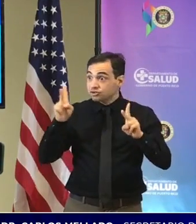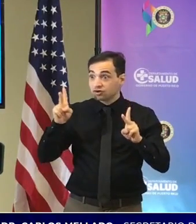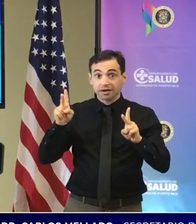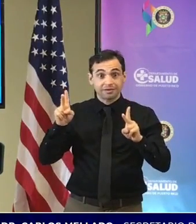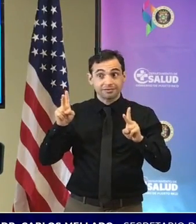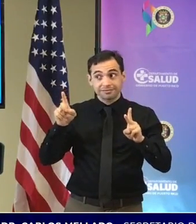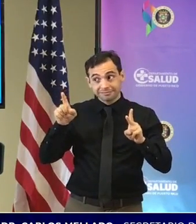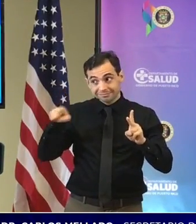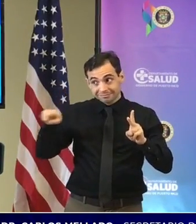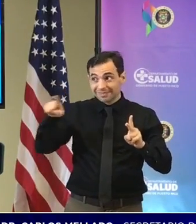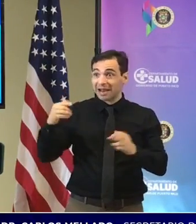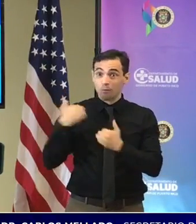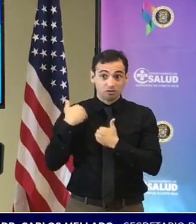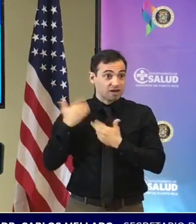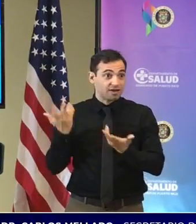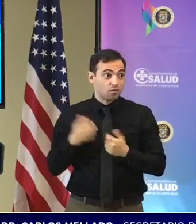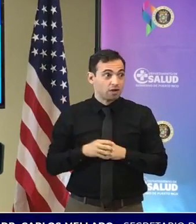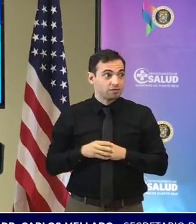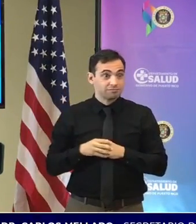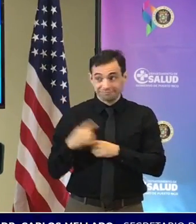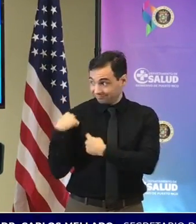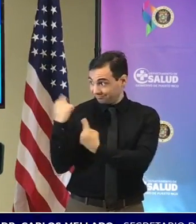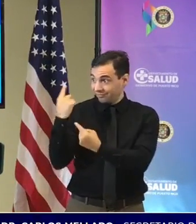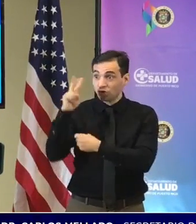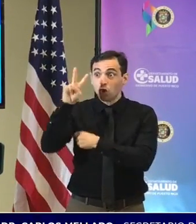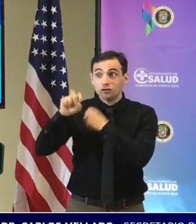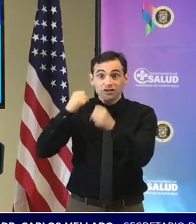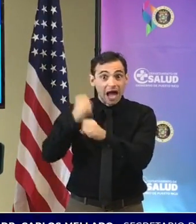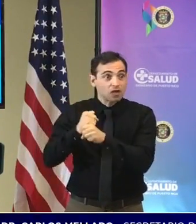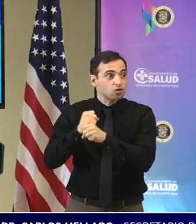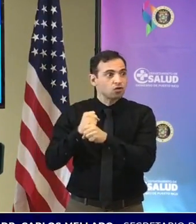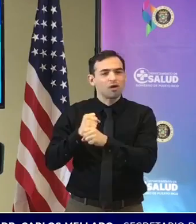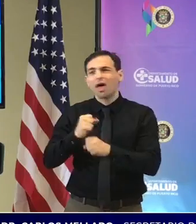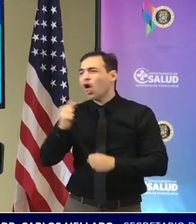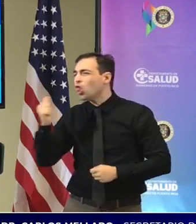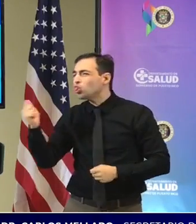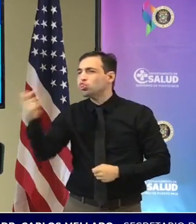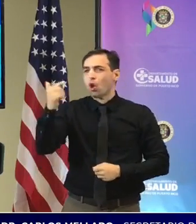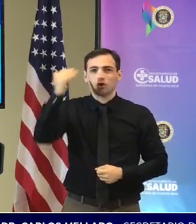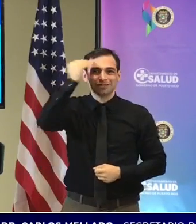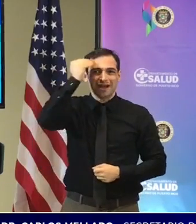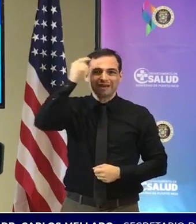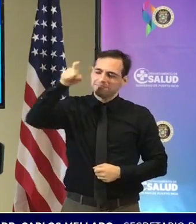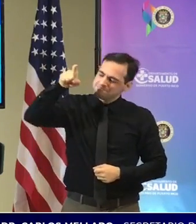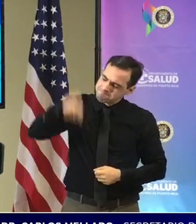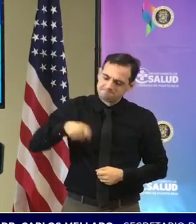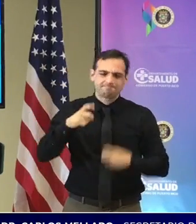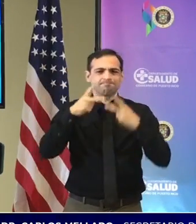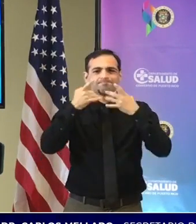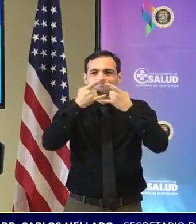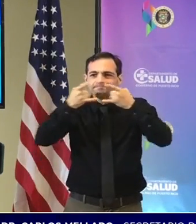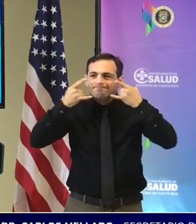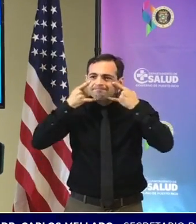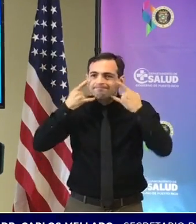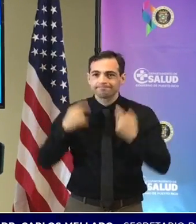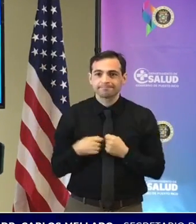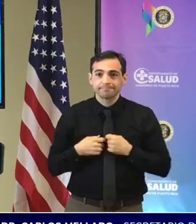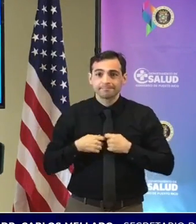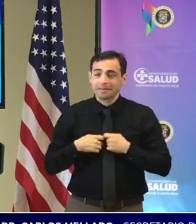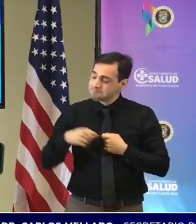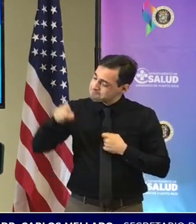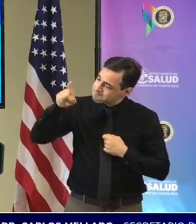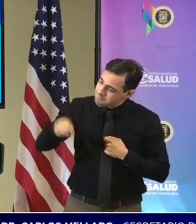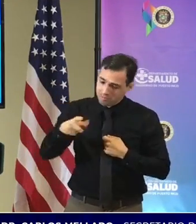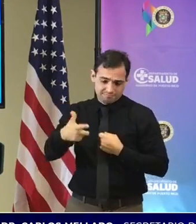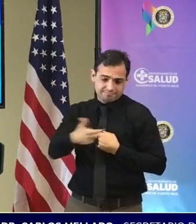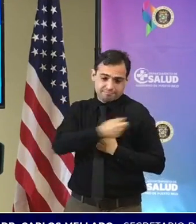en esto todo el mundo sabe que tiene que usar mascarilla o sea todo el mundo sabe que tiene que vacunarse si todavía hay personas que no se